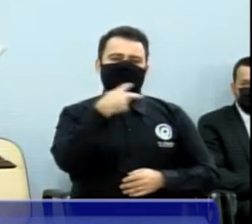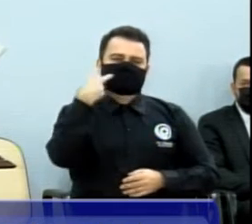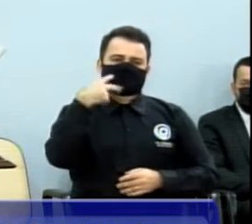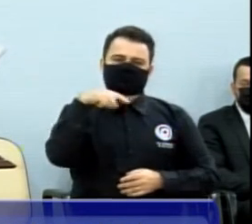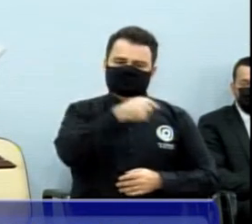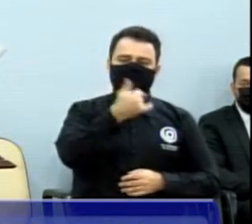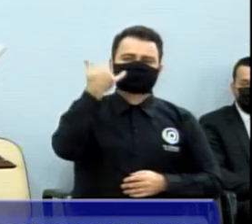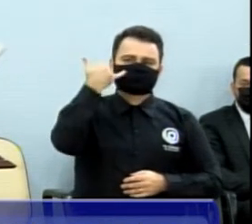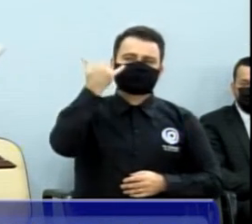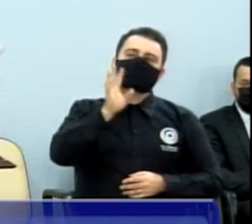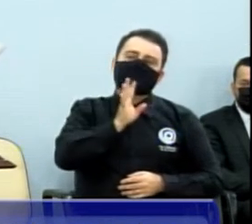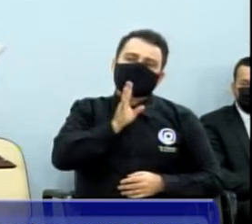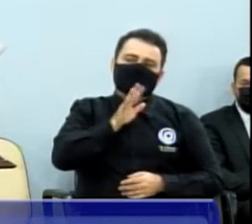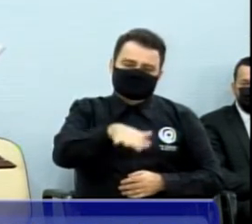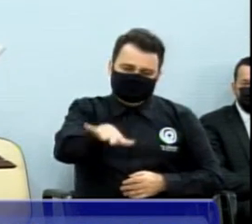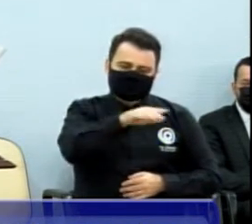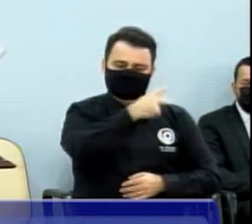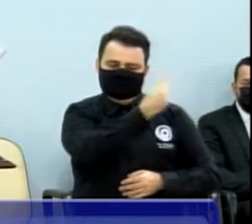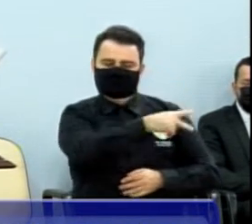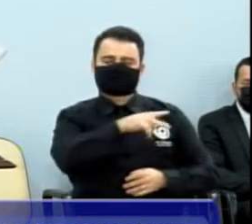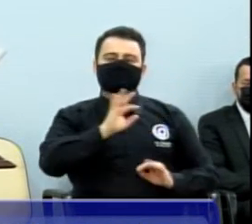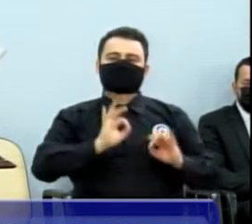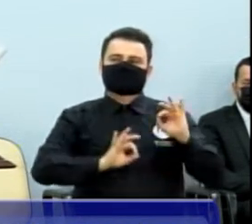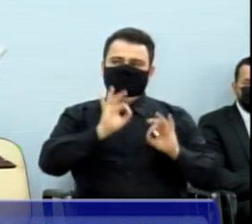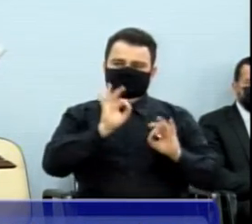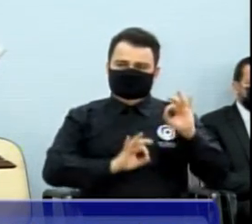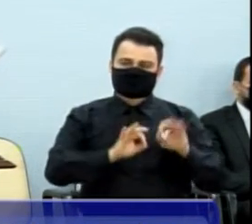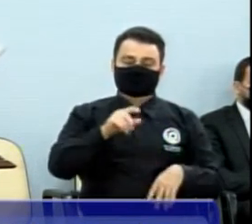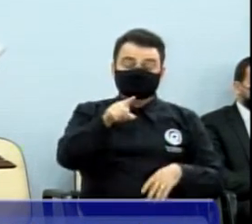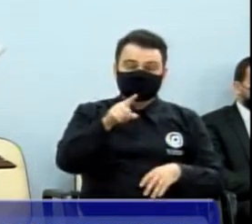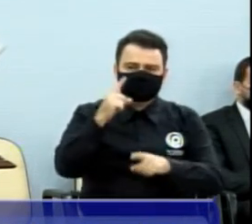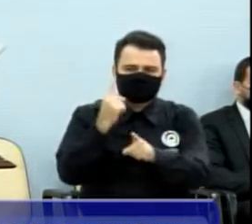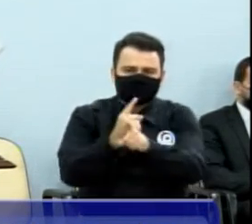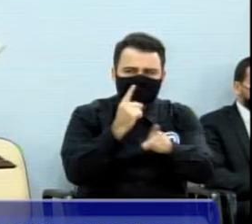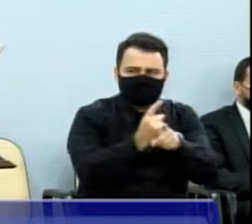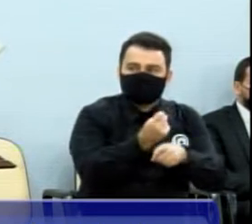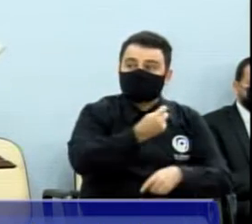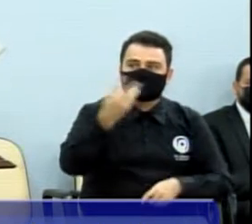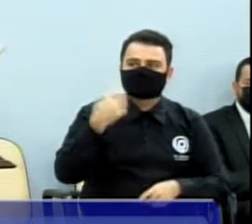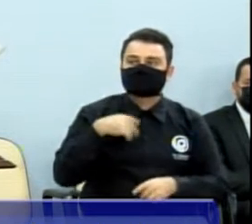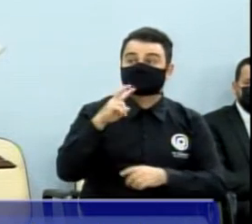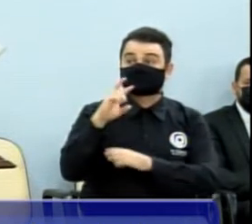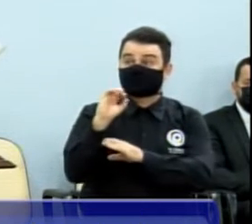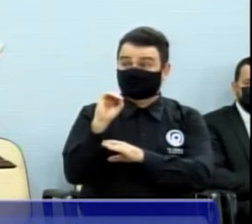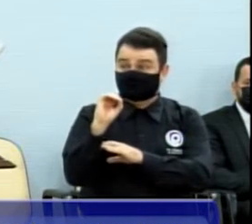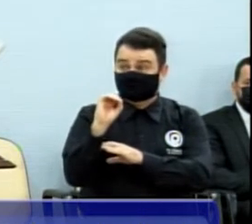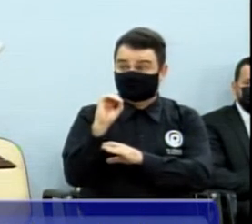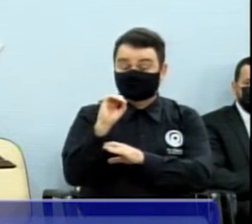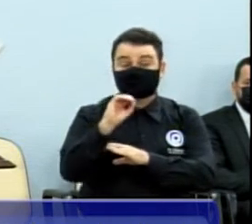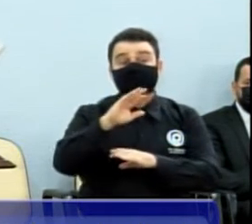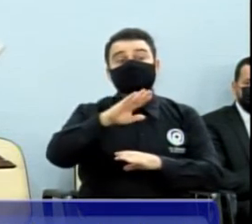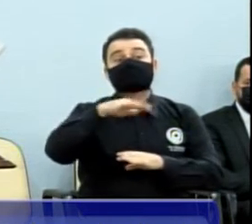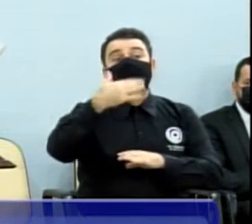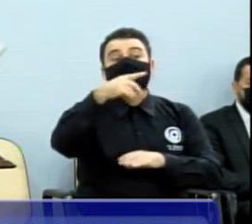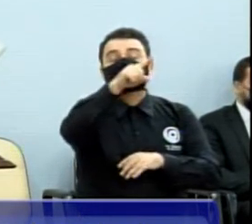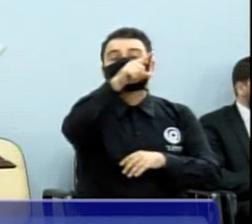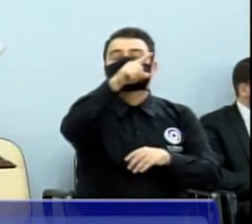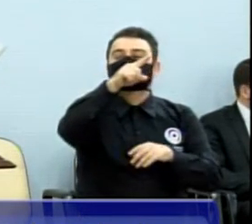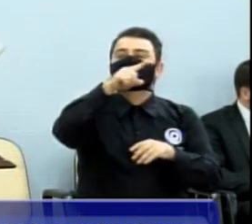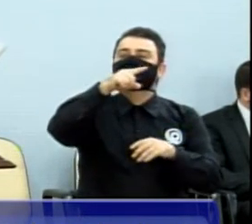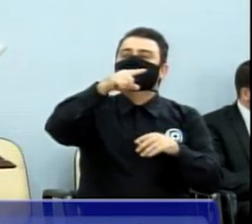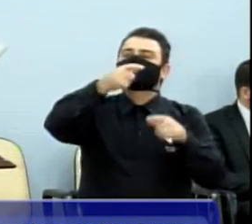projetos sociais, foram mais de 50 casos. no bairro Nova Esperança, aonde nós temos ali